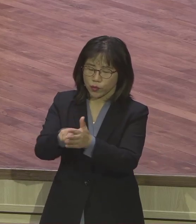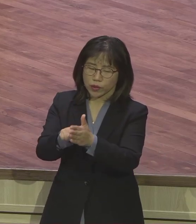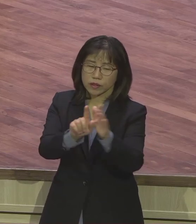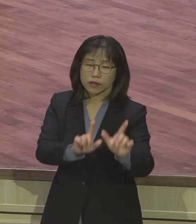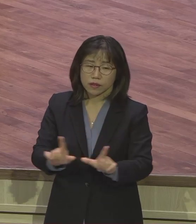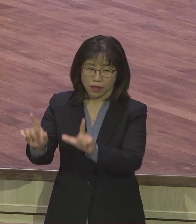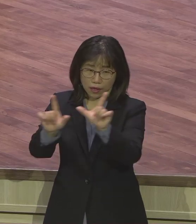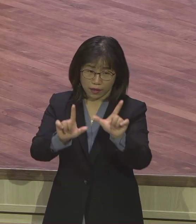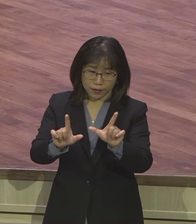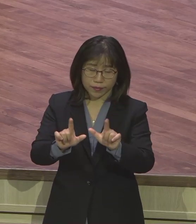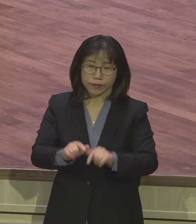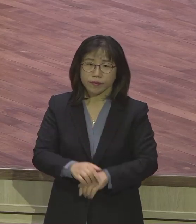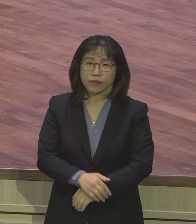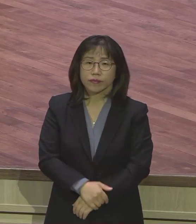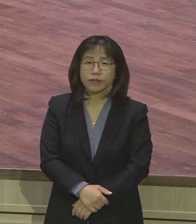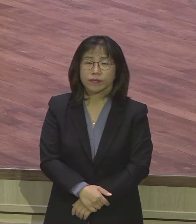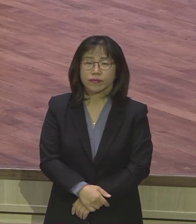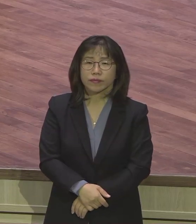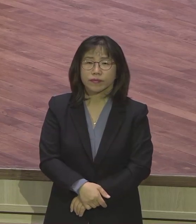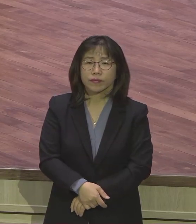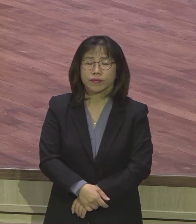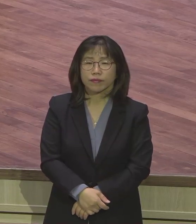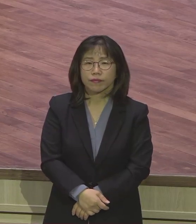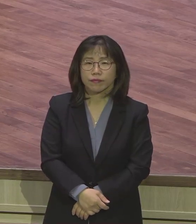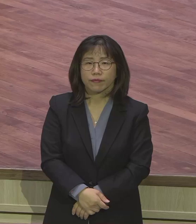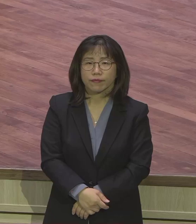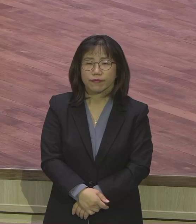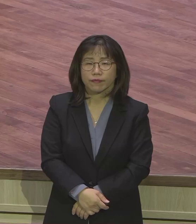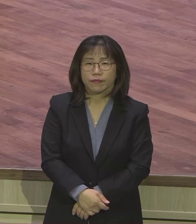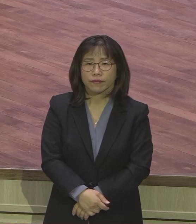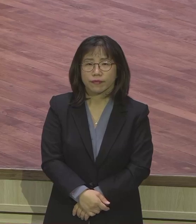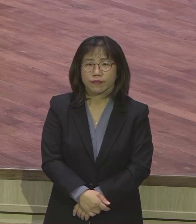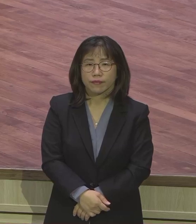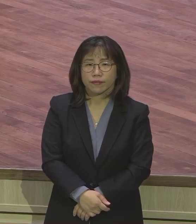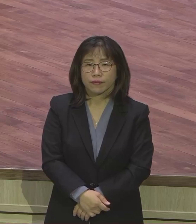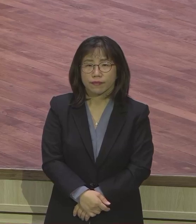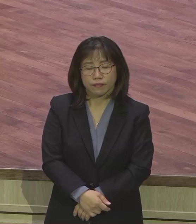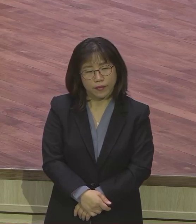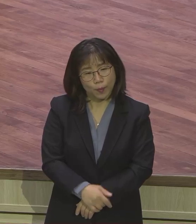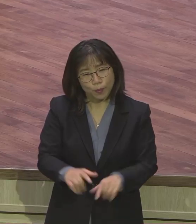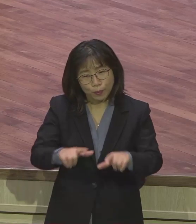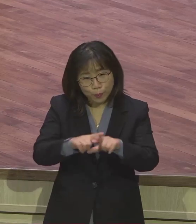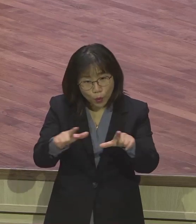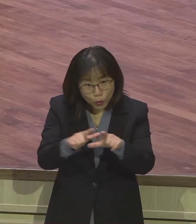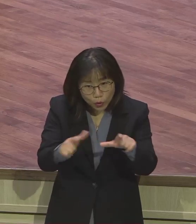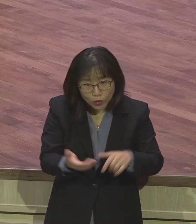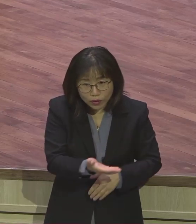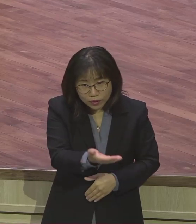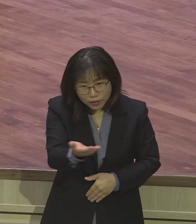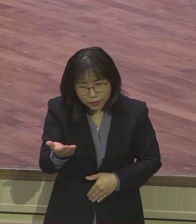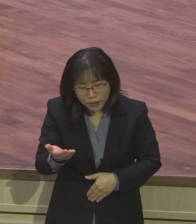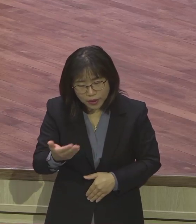삶이라고. 이게 진앙생활이에요. 거의 다 안 그러죠. 내가 빨리빨리 살아있죠.